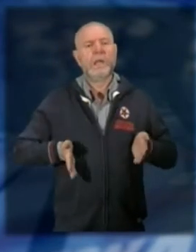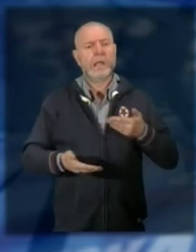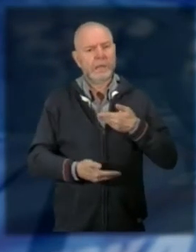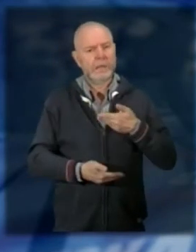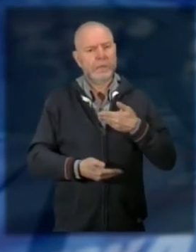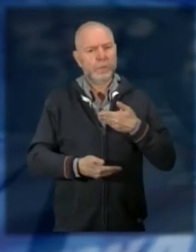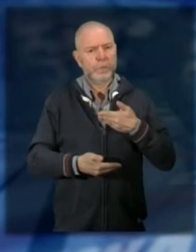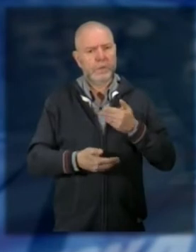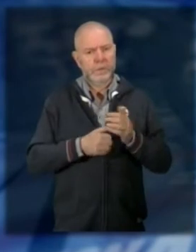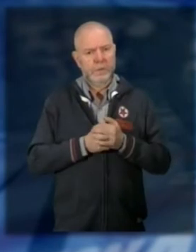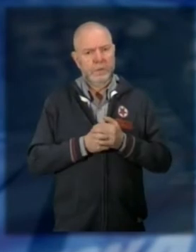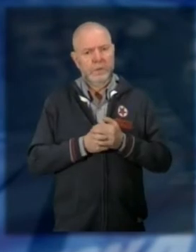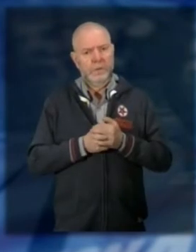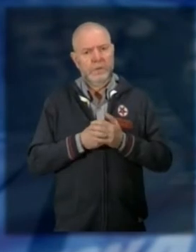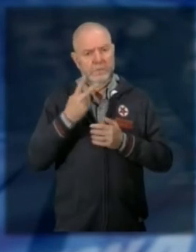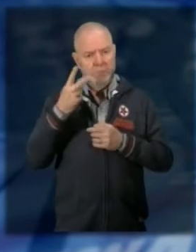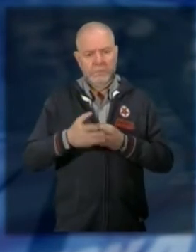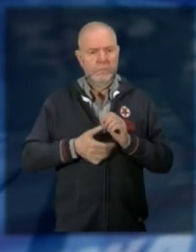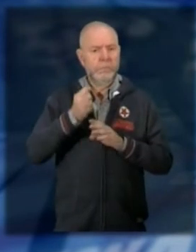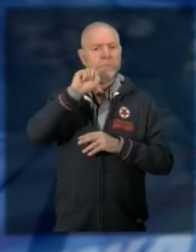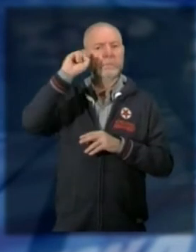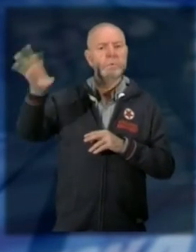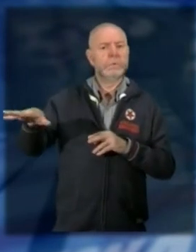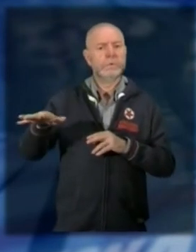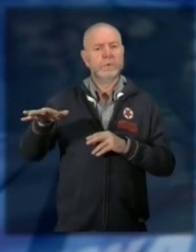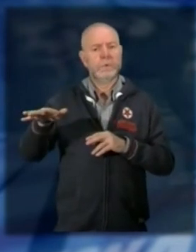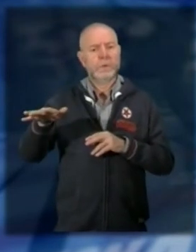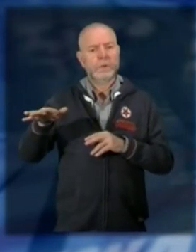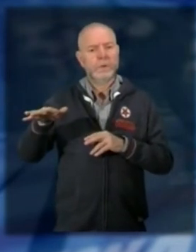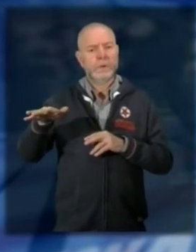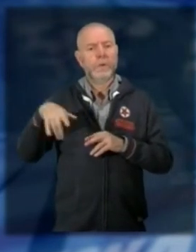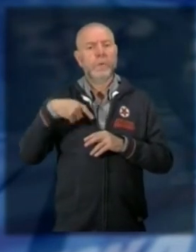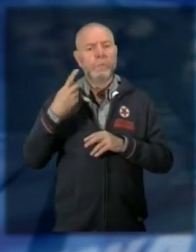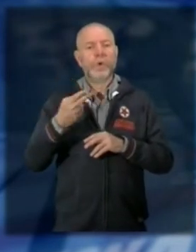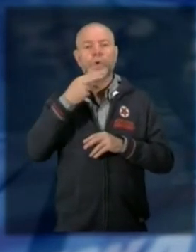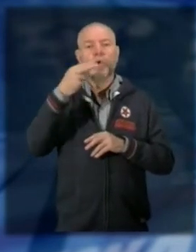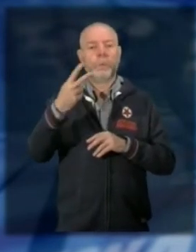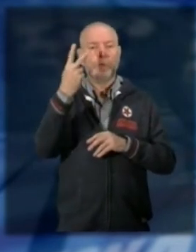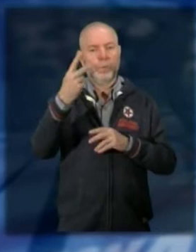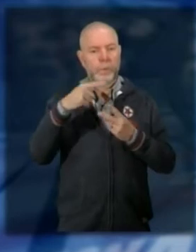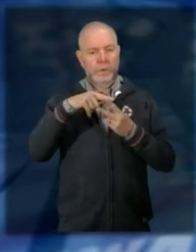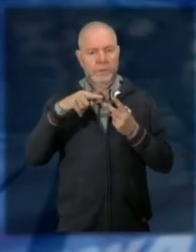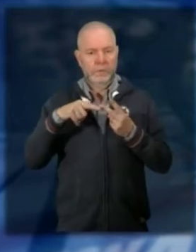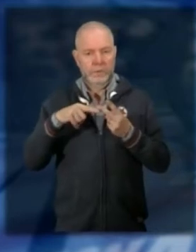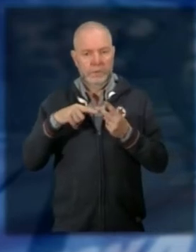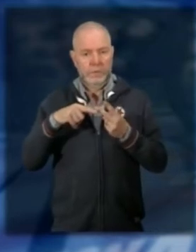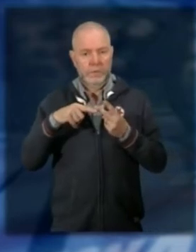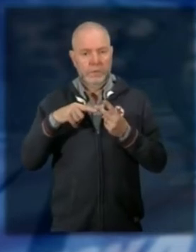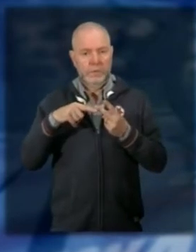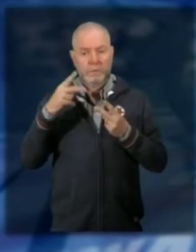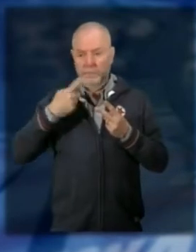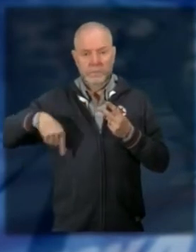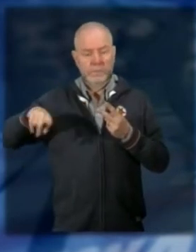queste candidature sono state buttate tutte nel cestino due ore prima sono stati fatti due nomi diversi che nessuna di queste